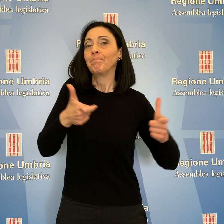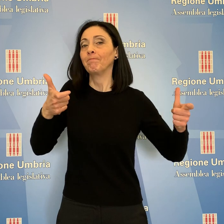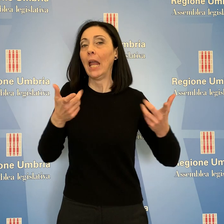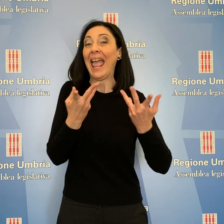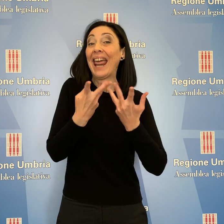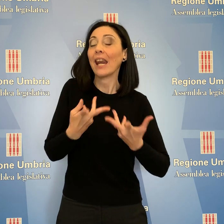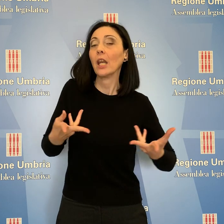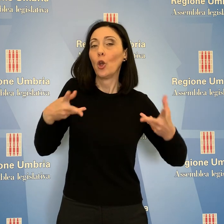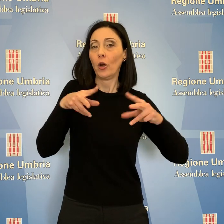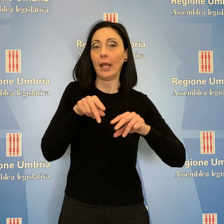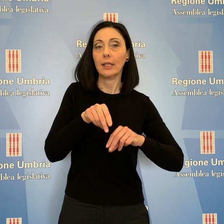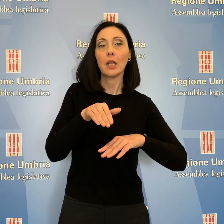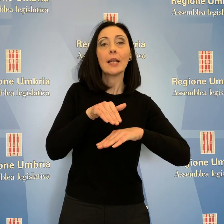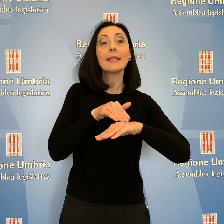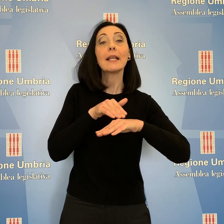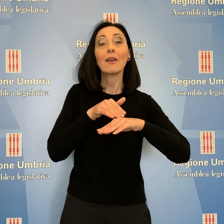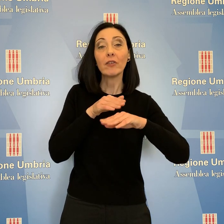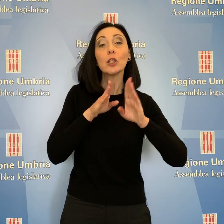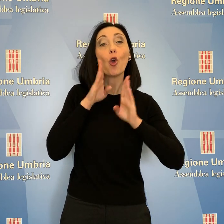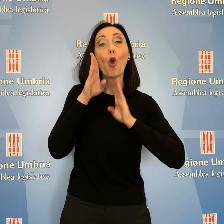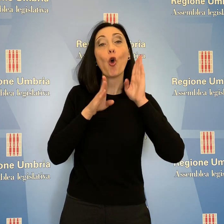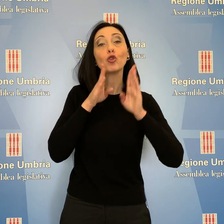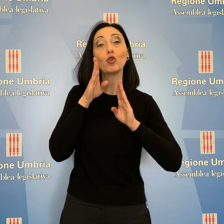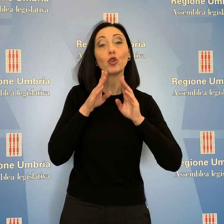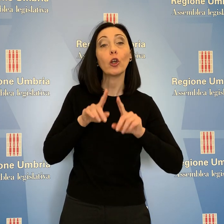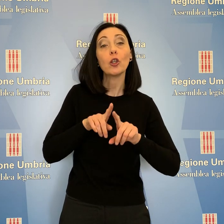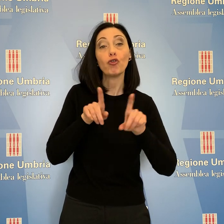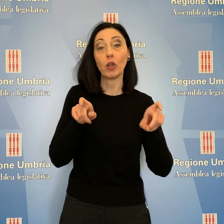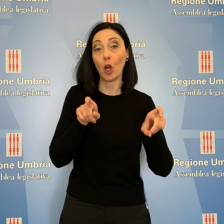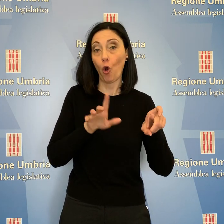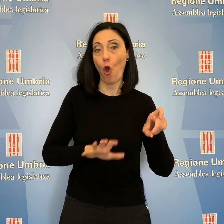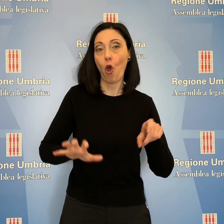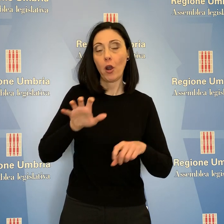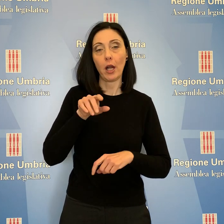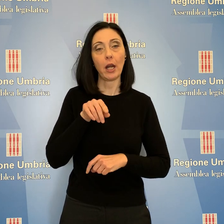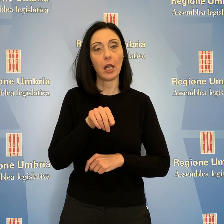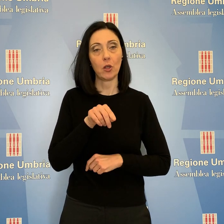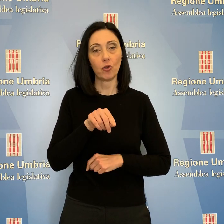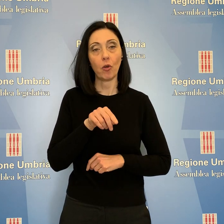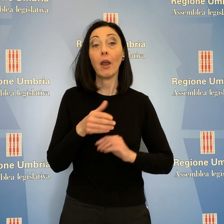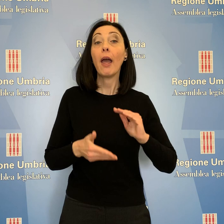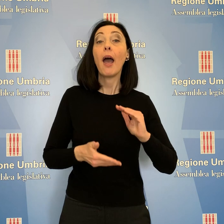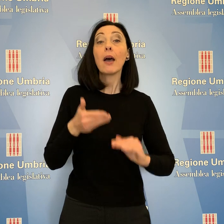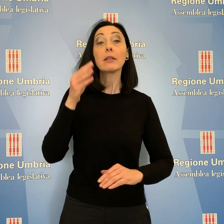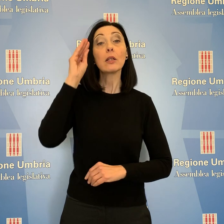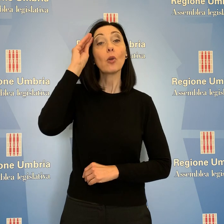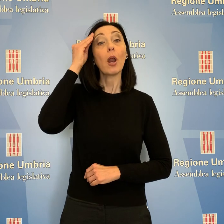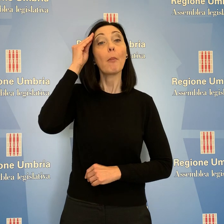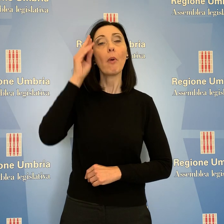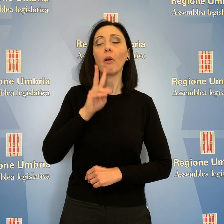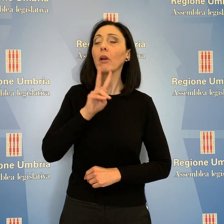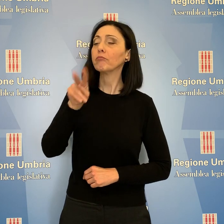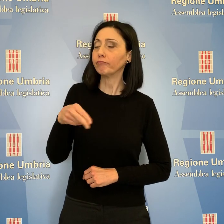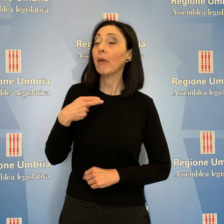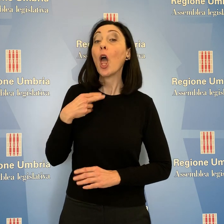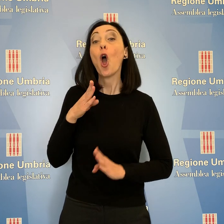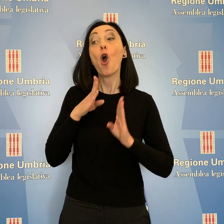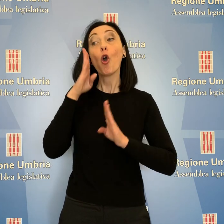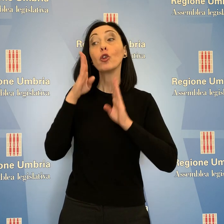e alla riorganizzazione dei servizi consultori e ginecologici della regione. L'assessore Roberto Morroni ha risposto che il consultorio è un